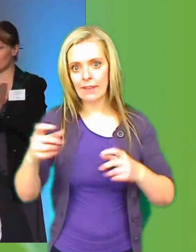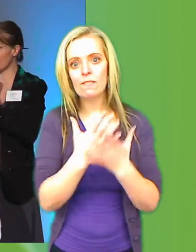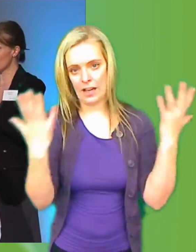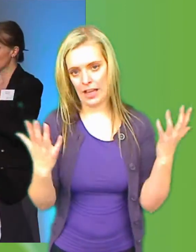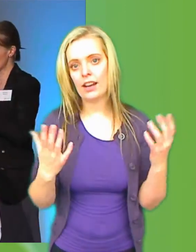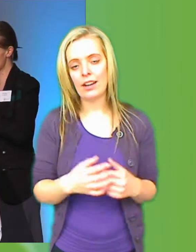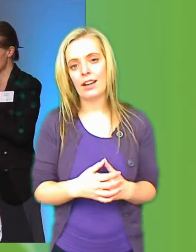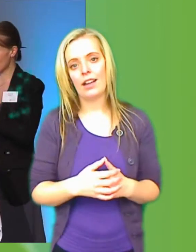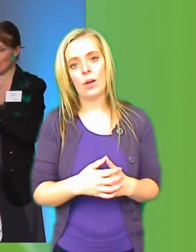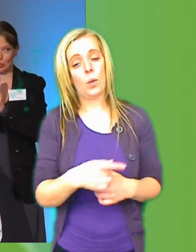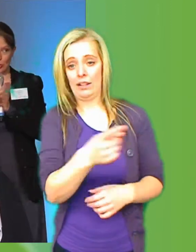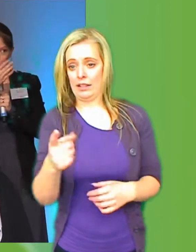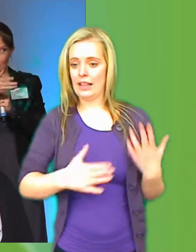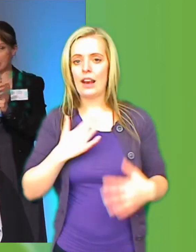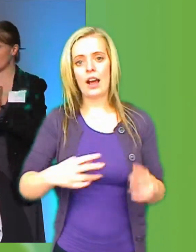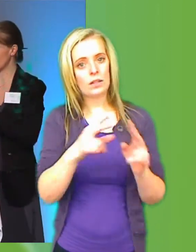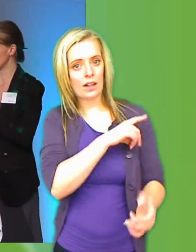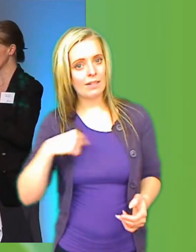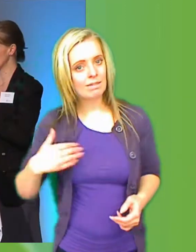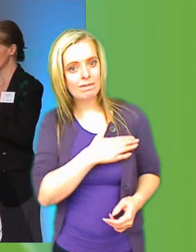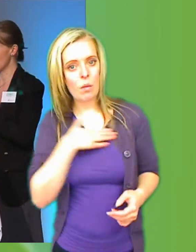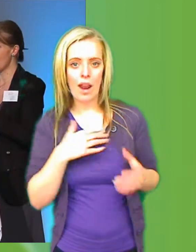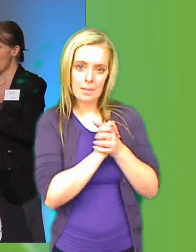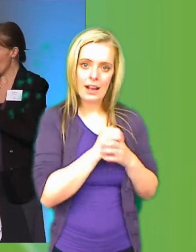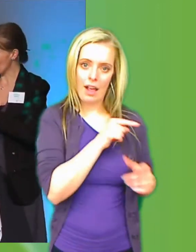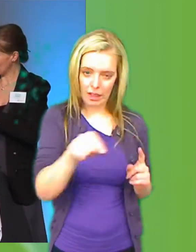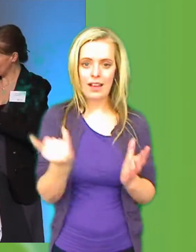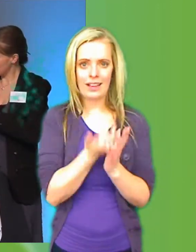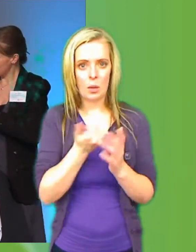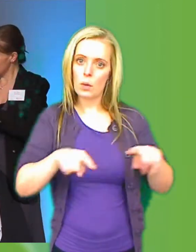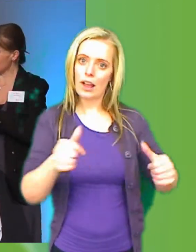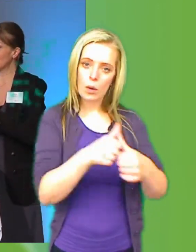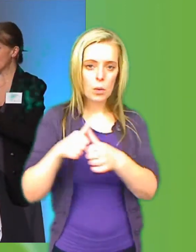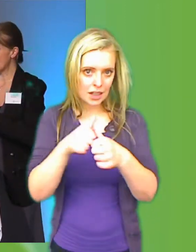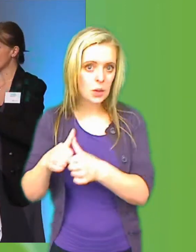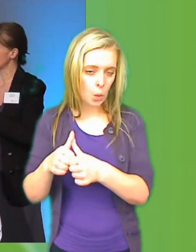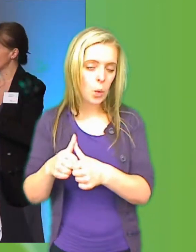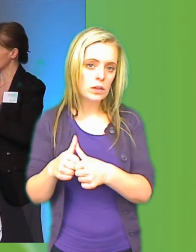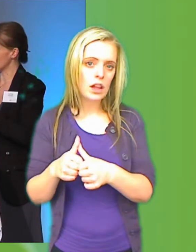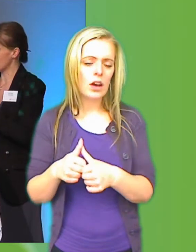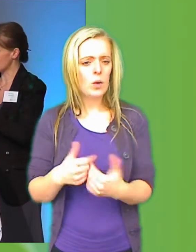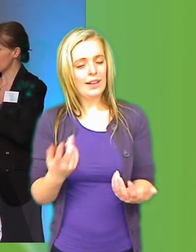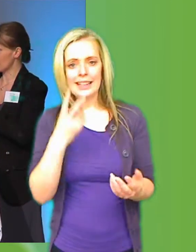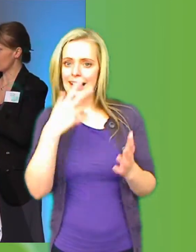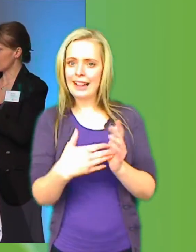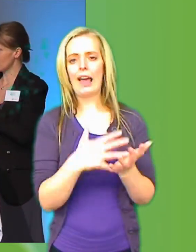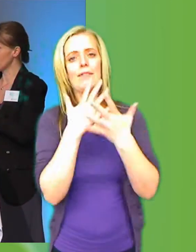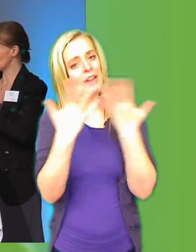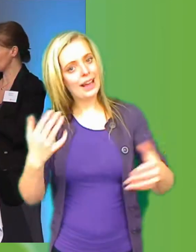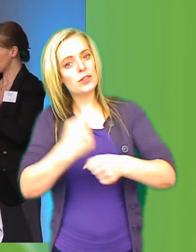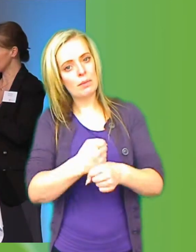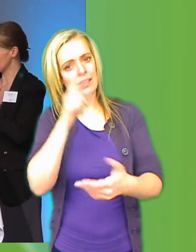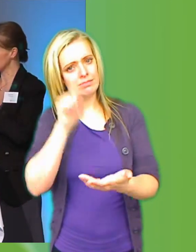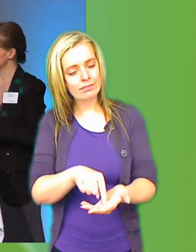kontakt med, vara bekanta också inom de här organisationerna. Och få fler helt enkelt att arbeta för